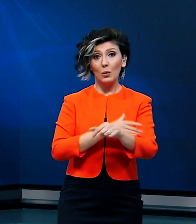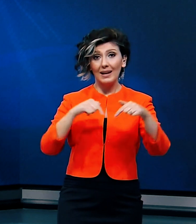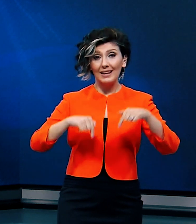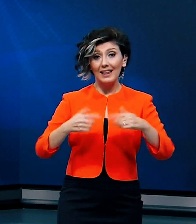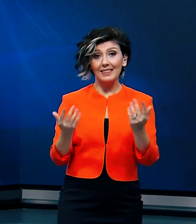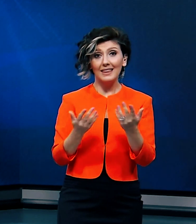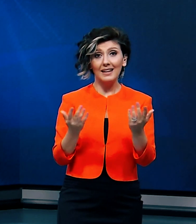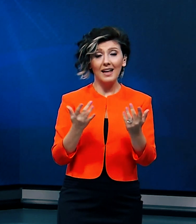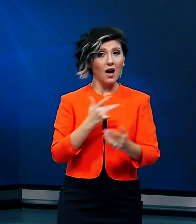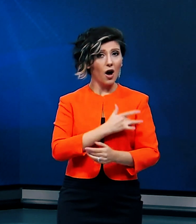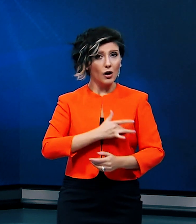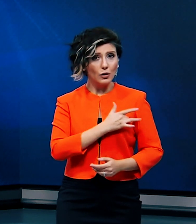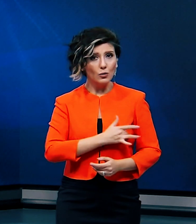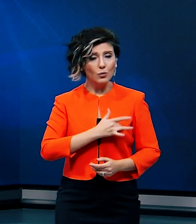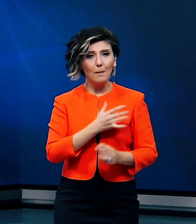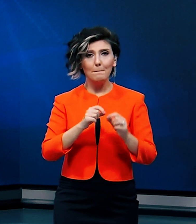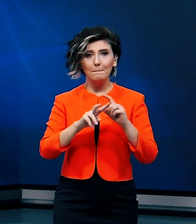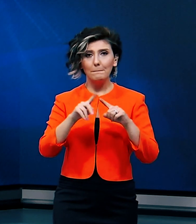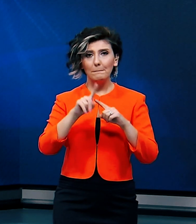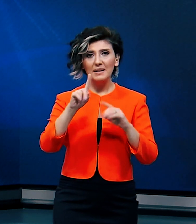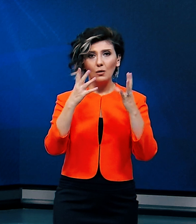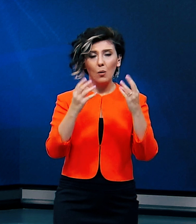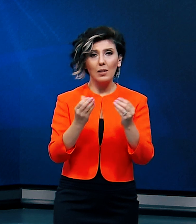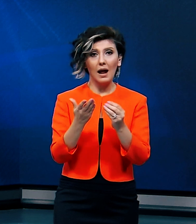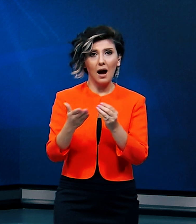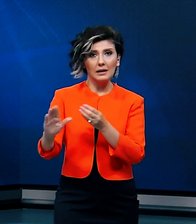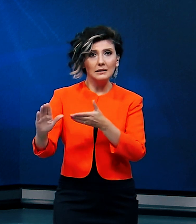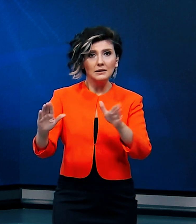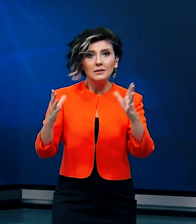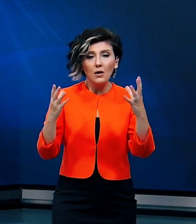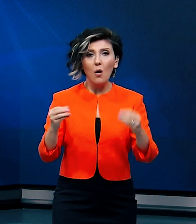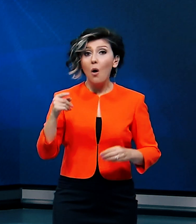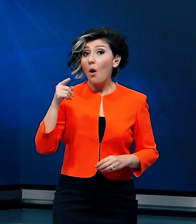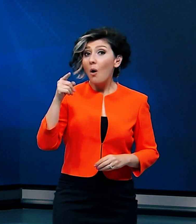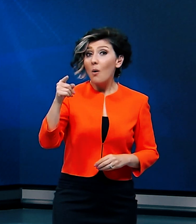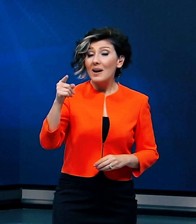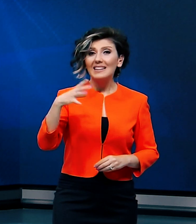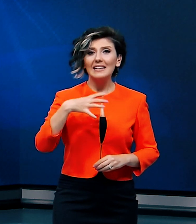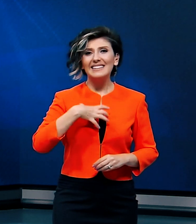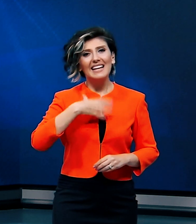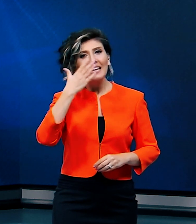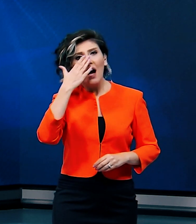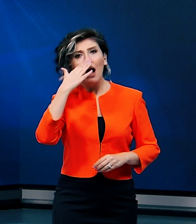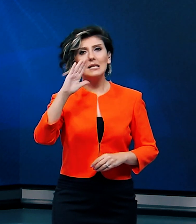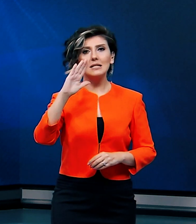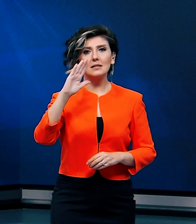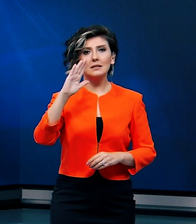Anadolu ve batı olarak ayırmak suretiyle orada da kendine has